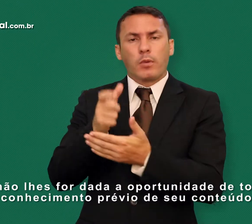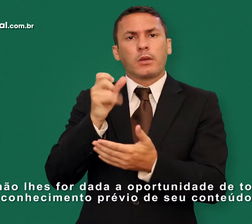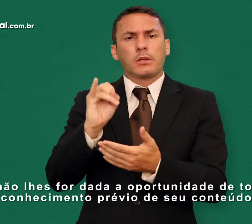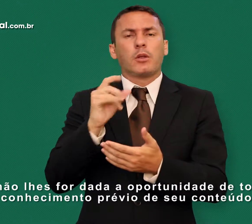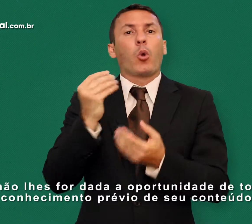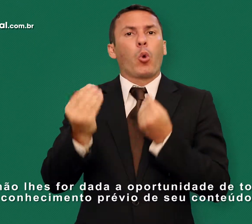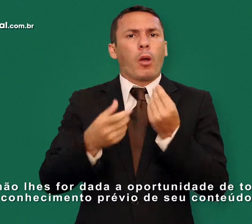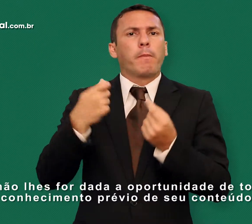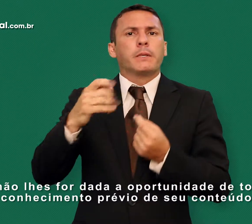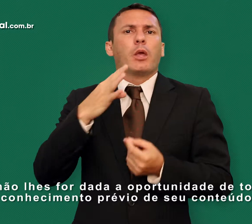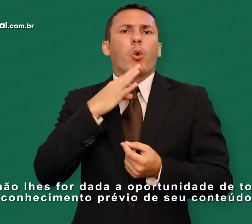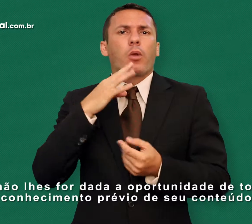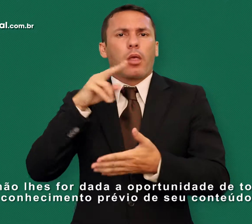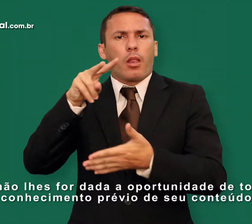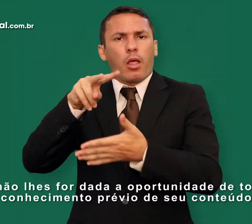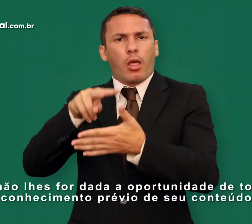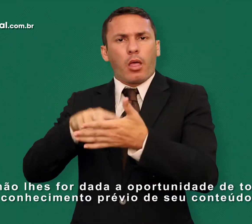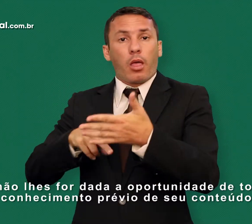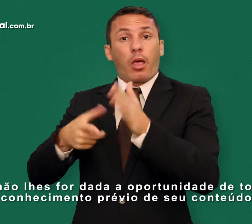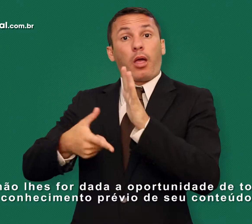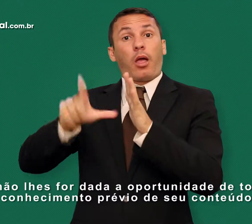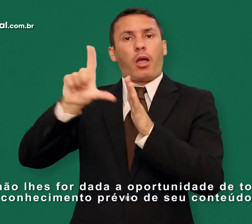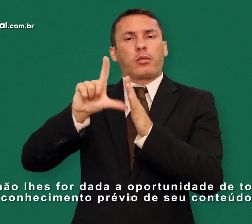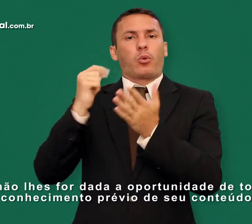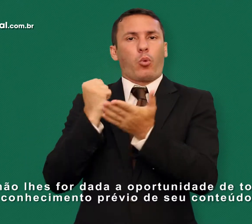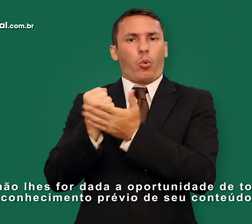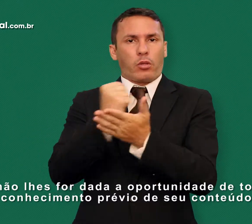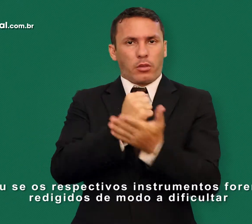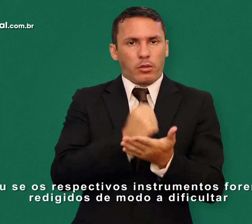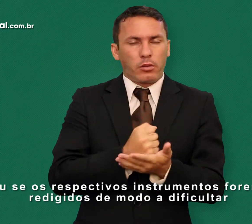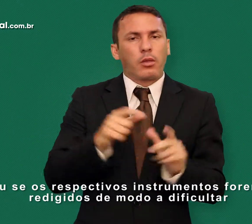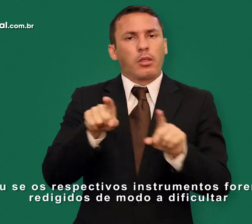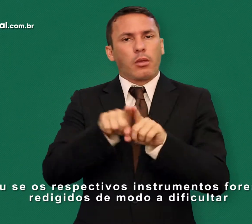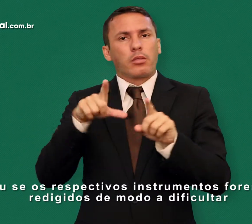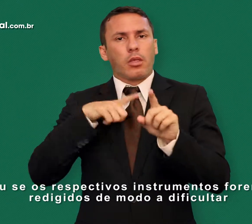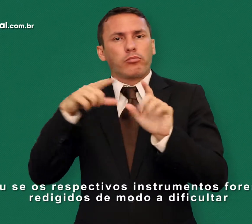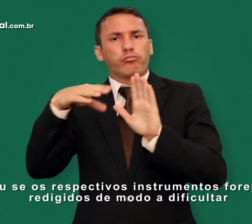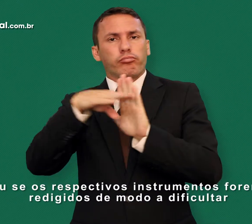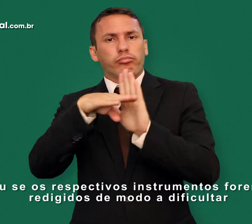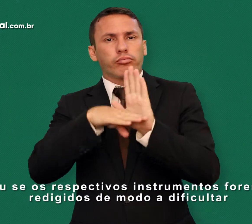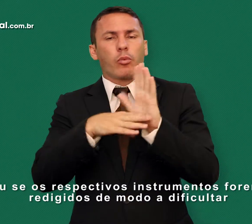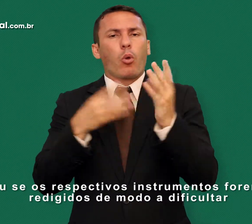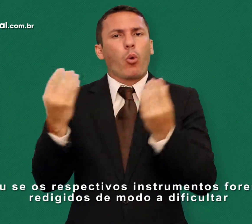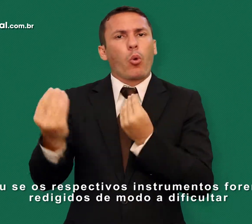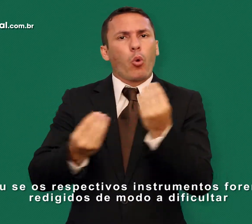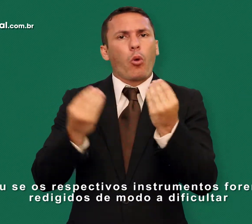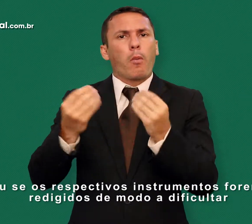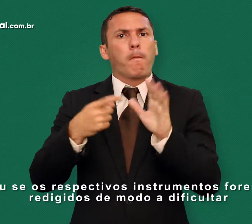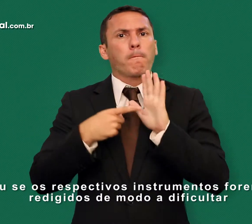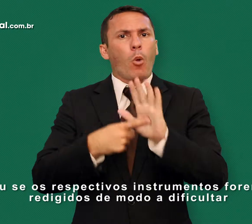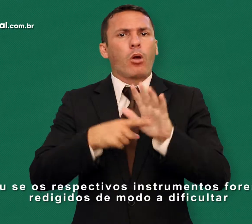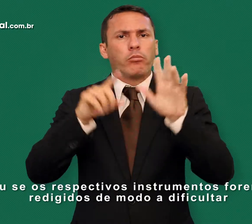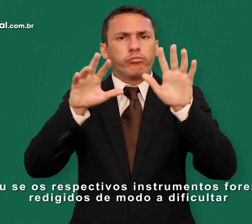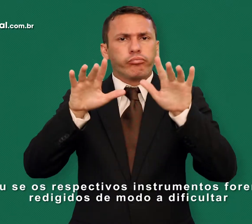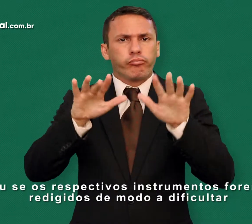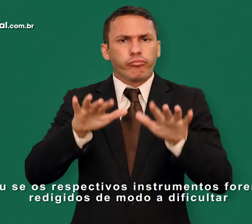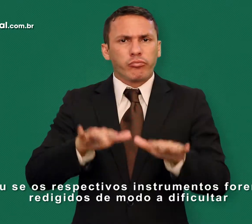dada a oportunidade de tomar conhecimento prévio de seu conteúdo ou se os respectivos instrumentos forem redigidos de modo a